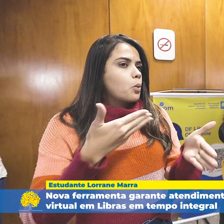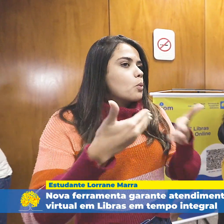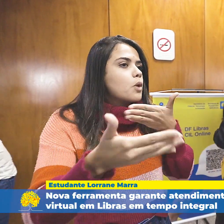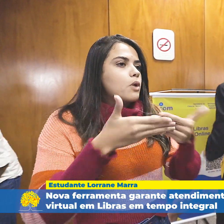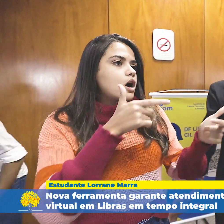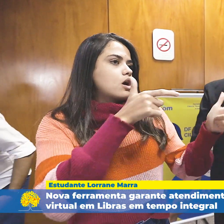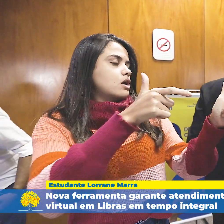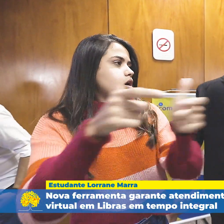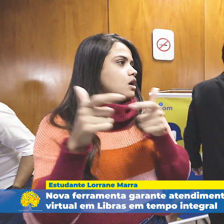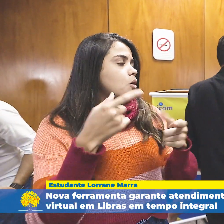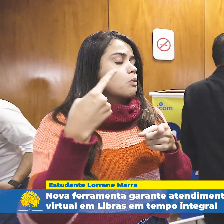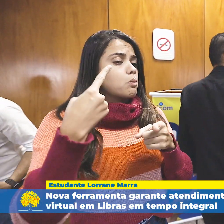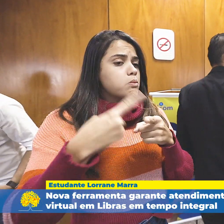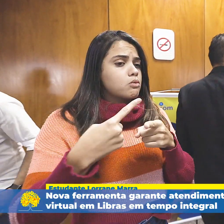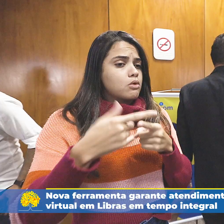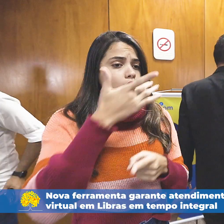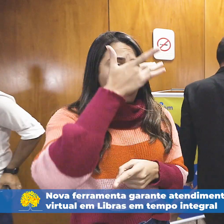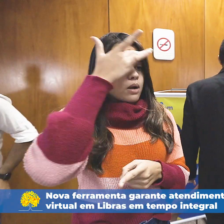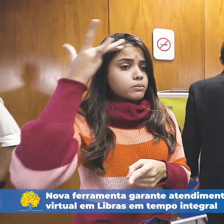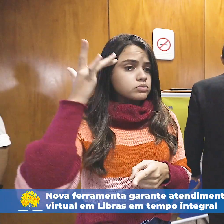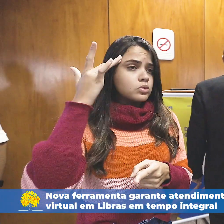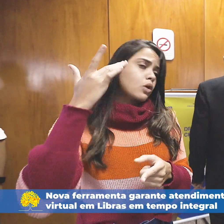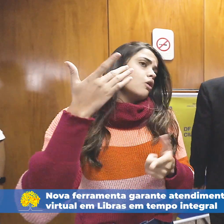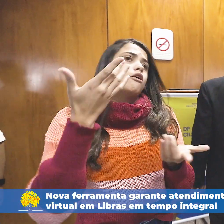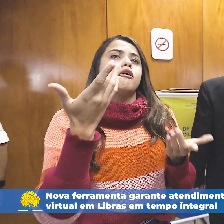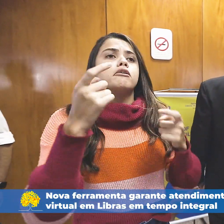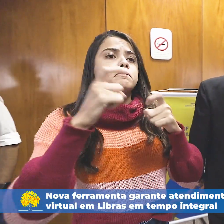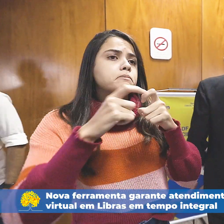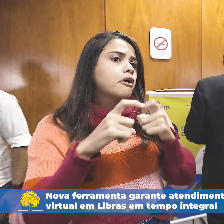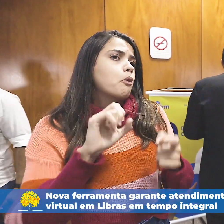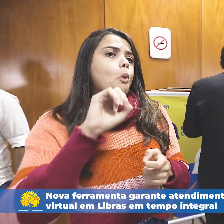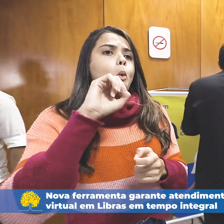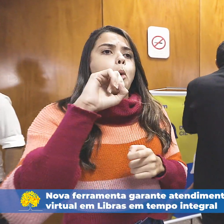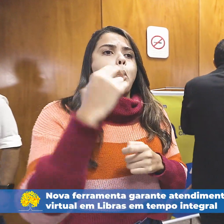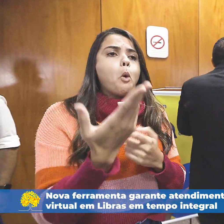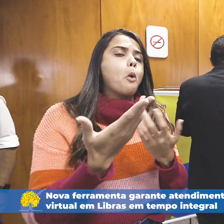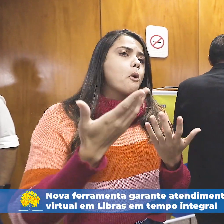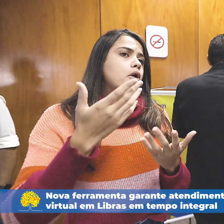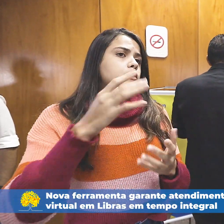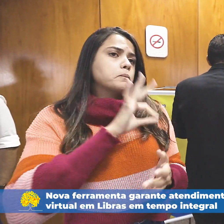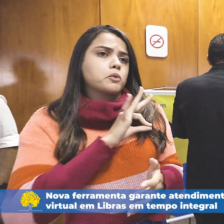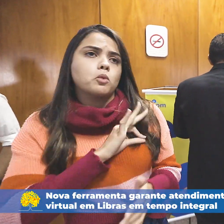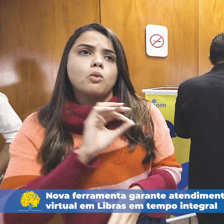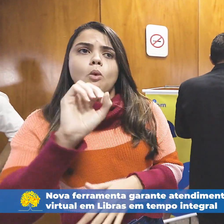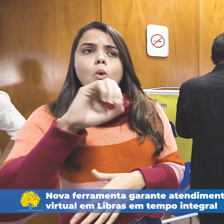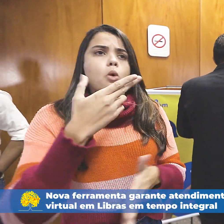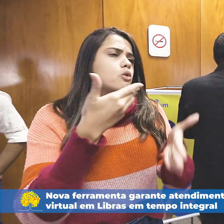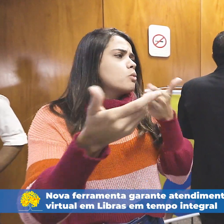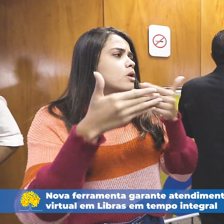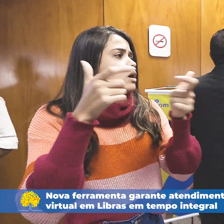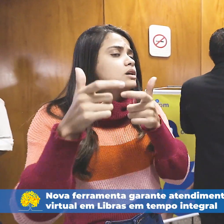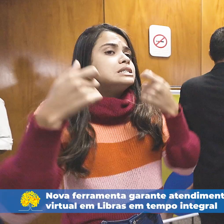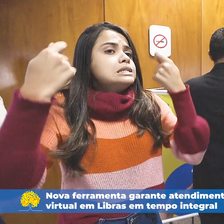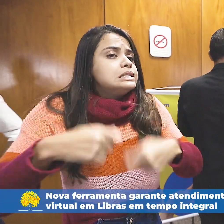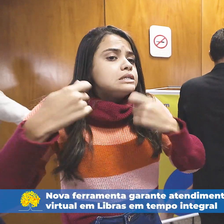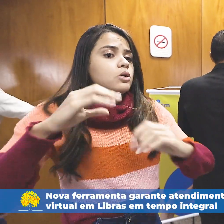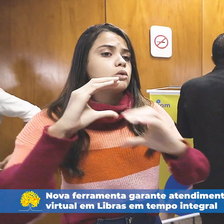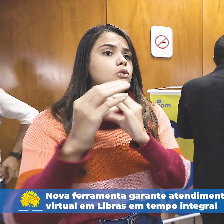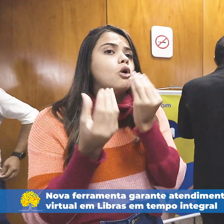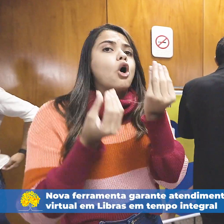acessibilidade, né? Em qualquer lugar, não importa, se for no médico ou na polícia, não importa o lugar. É